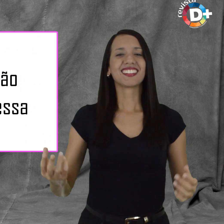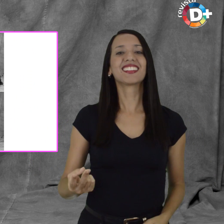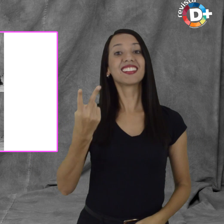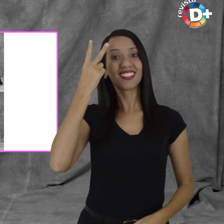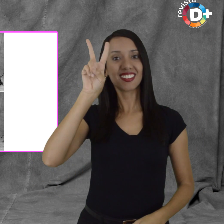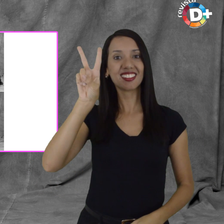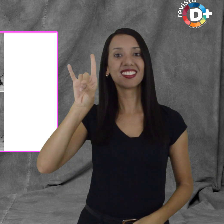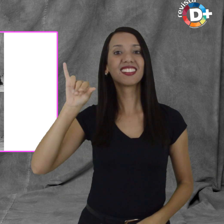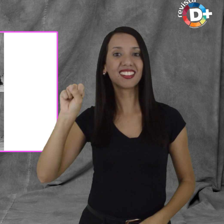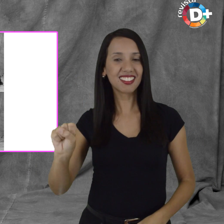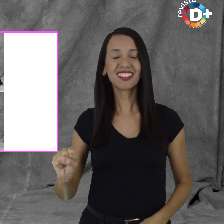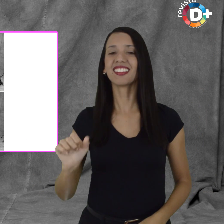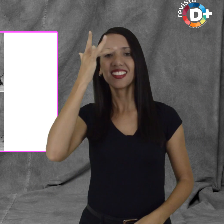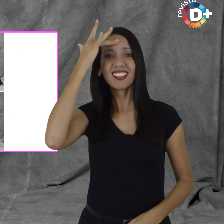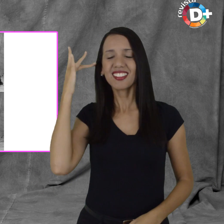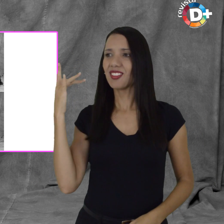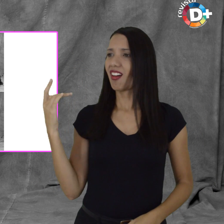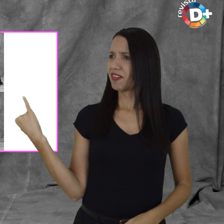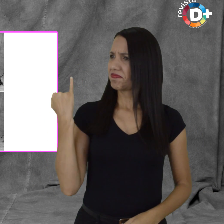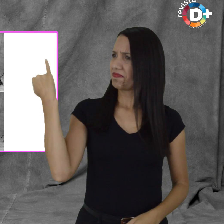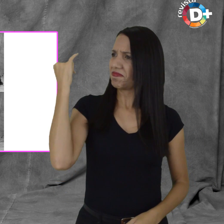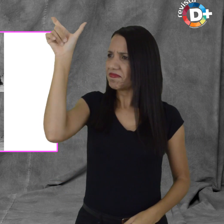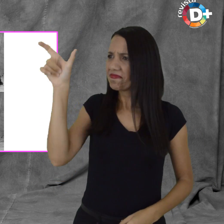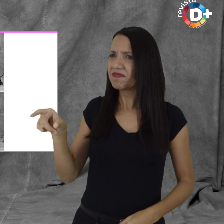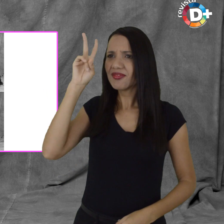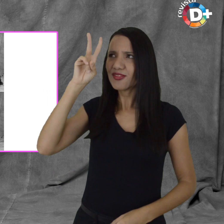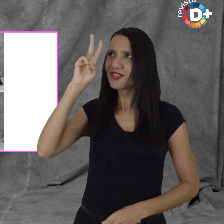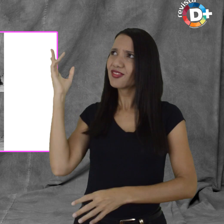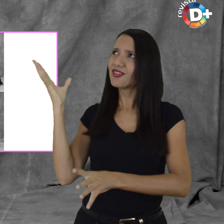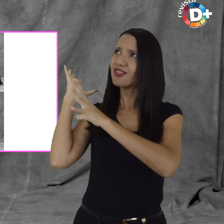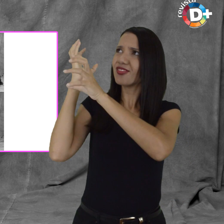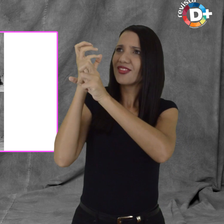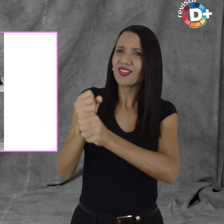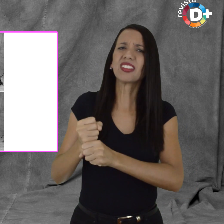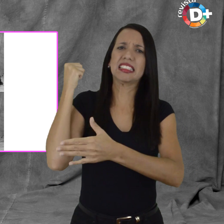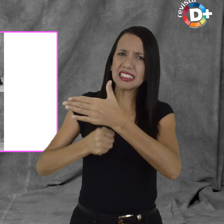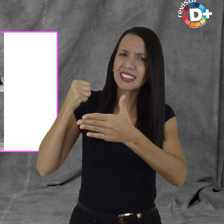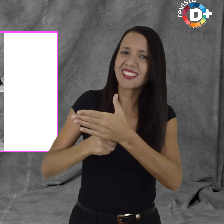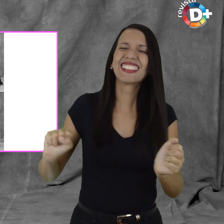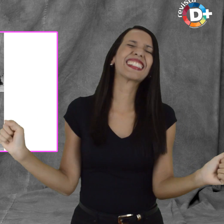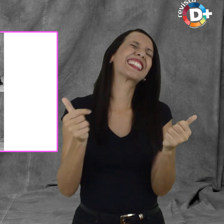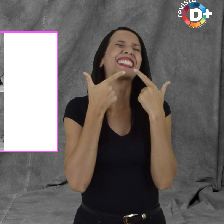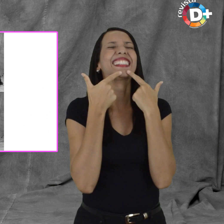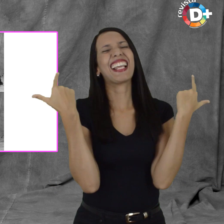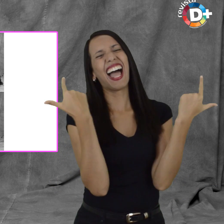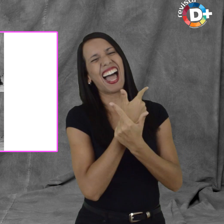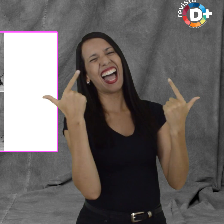recebendo pessoas ricas em histórias e batalhas. E sorrisos, muitos deles. As sete mulheres